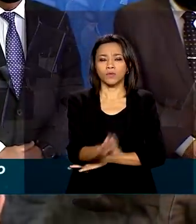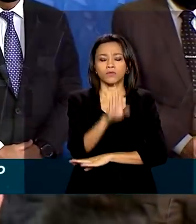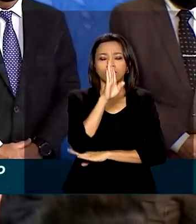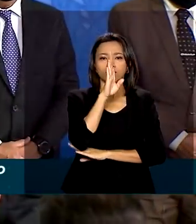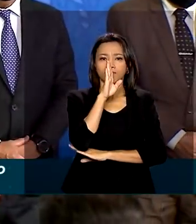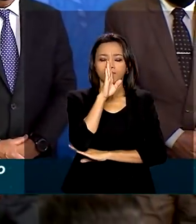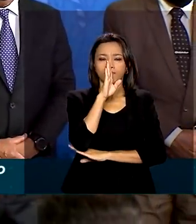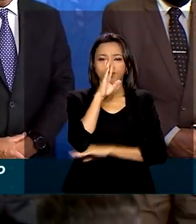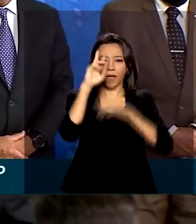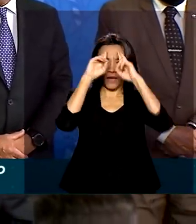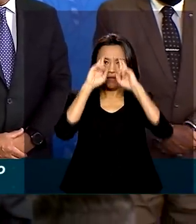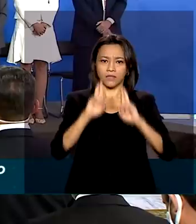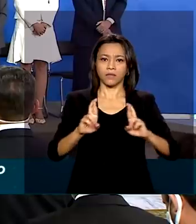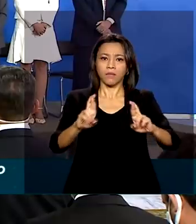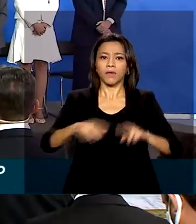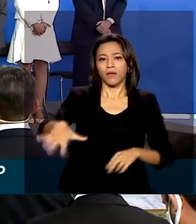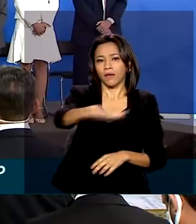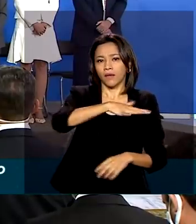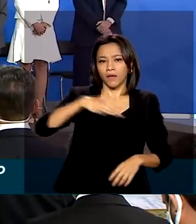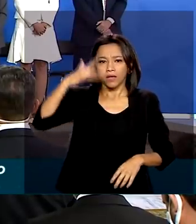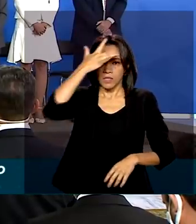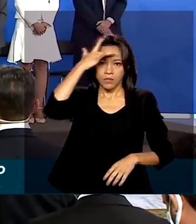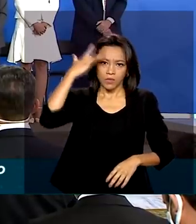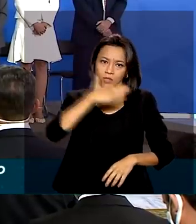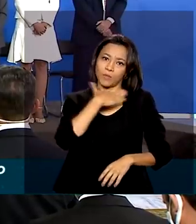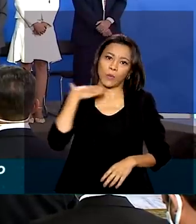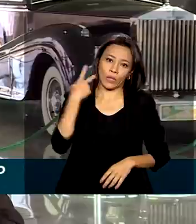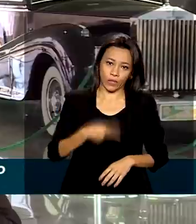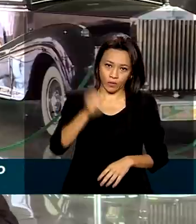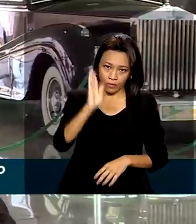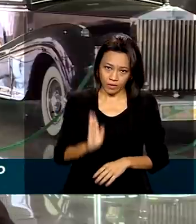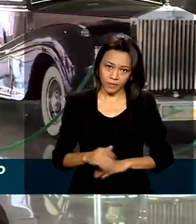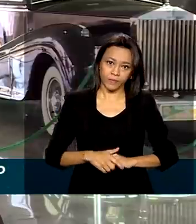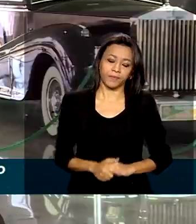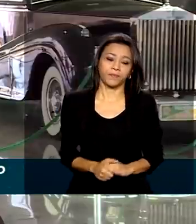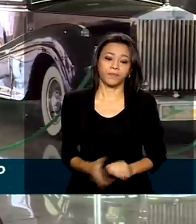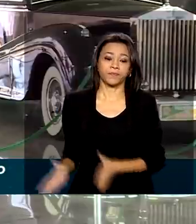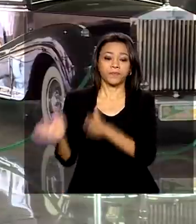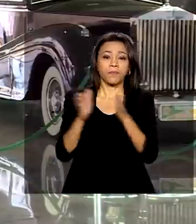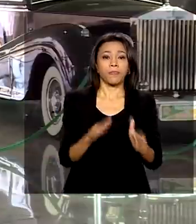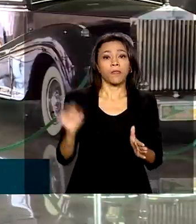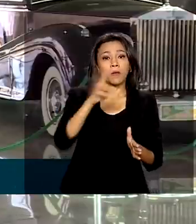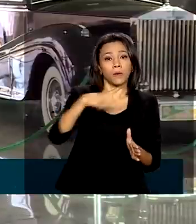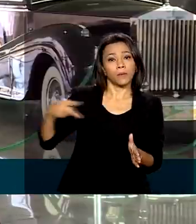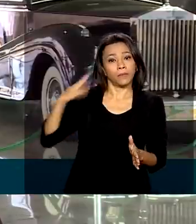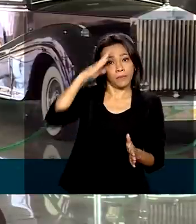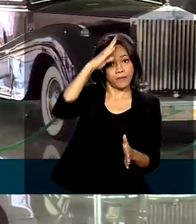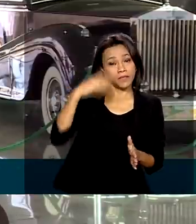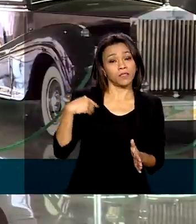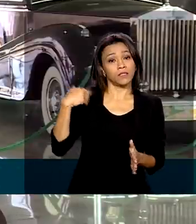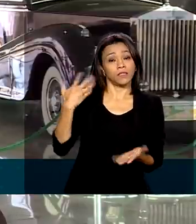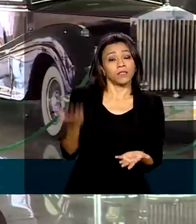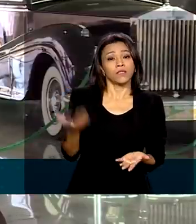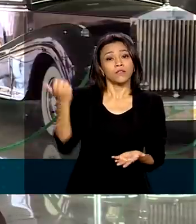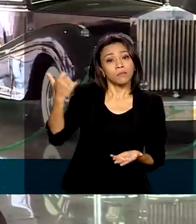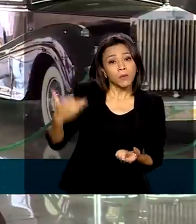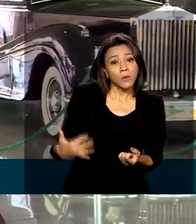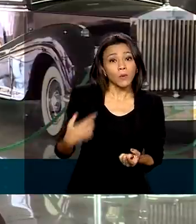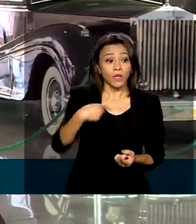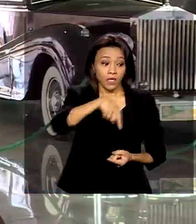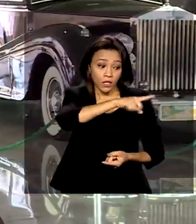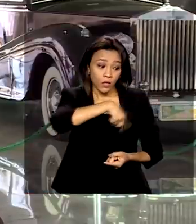respeito às pessoas que morreram por Covid-19 no país. O presidente Jair Bolsonaro lembrou que ele e os ministros